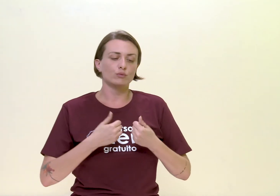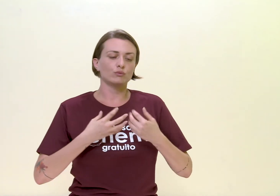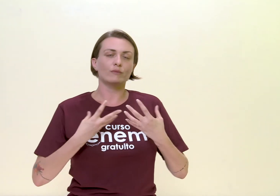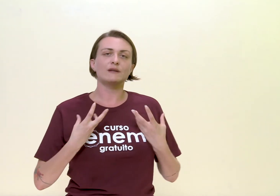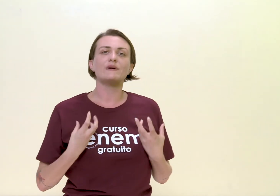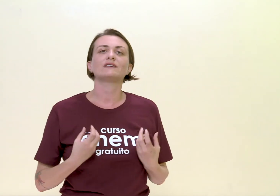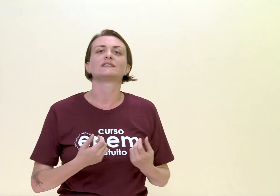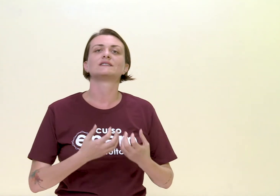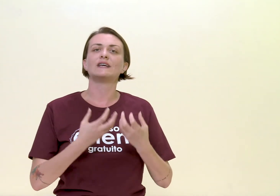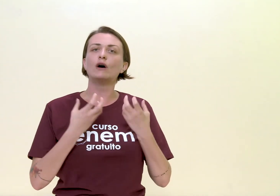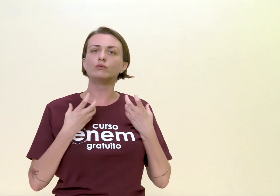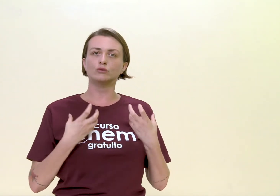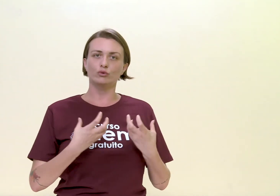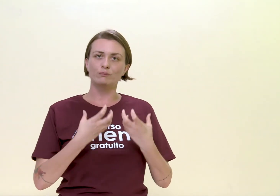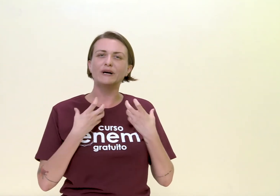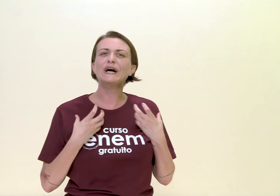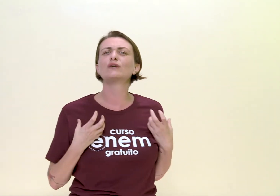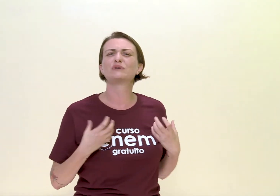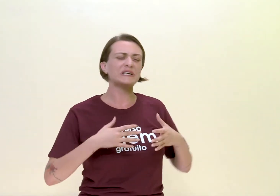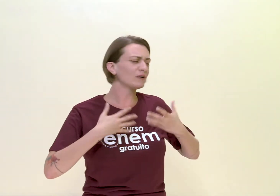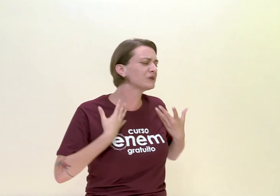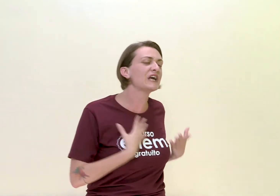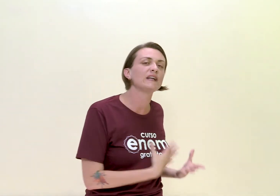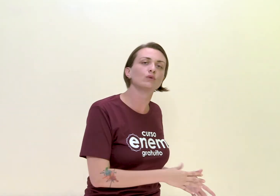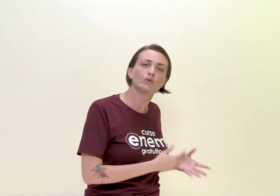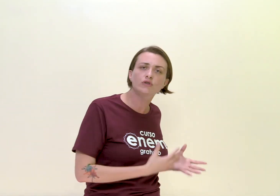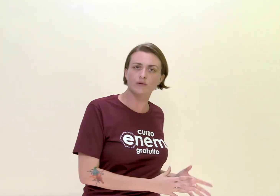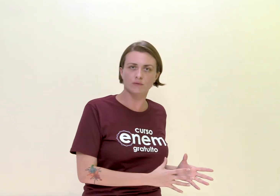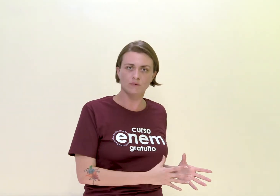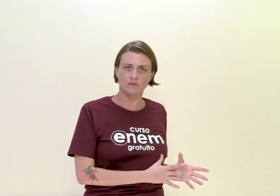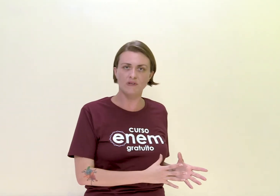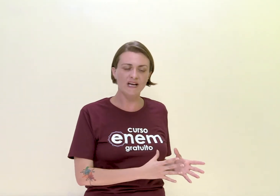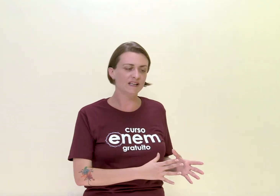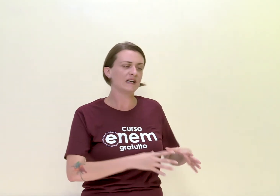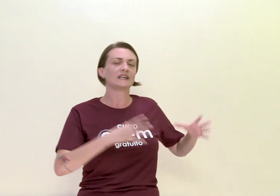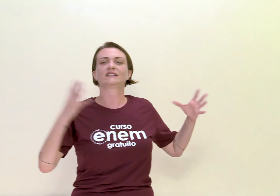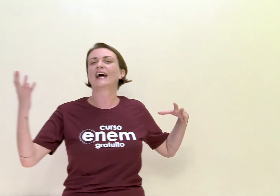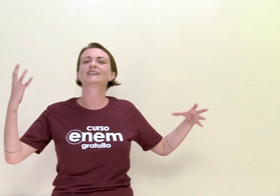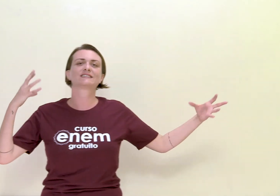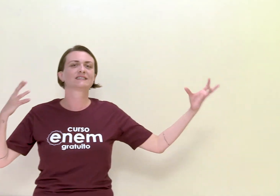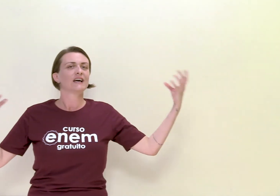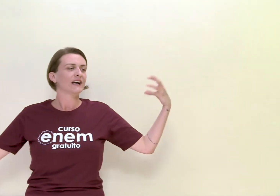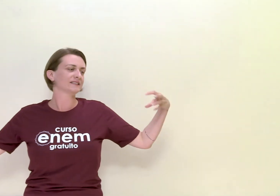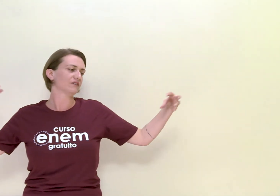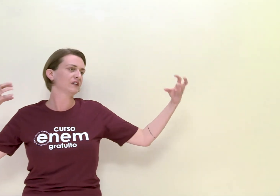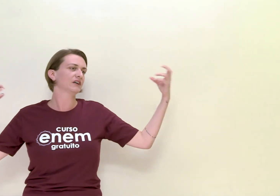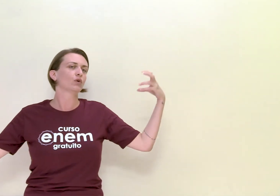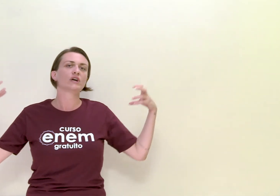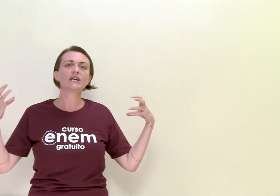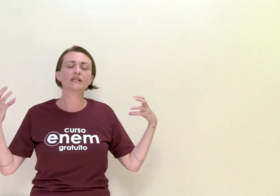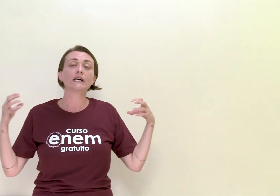uma libertação do urbano, daquilo que é inútil, que traz essa vida corrida,